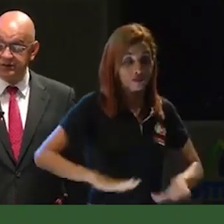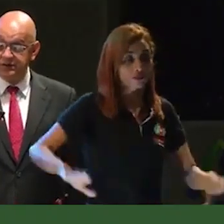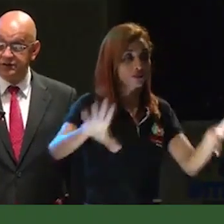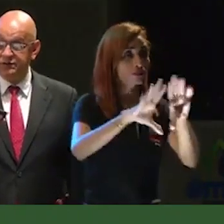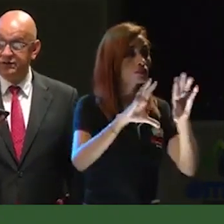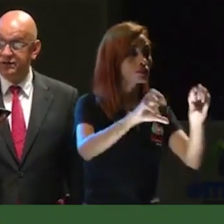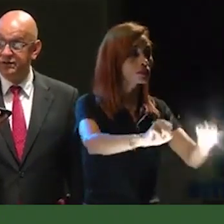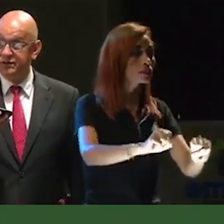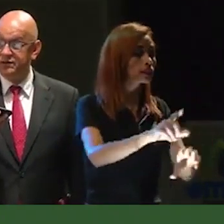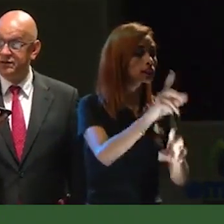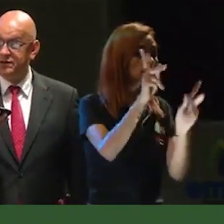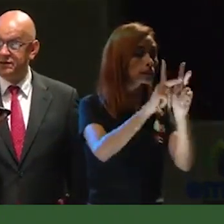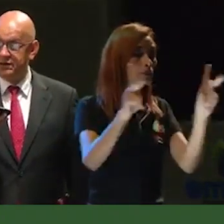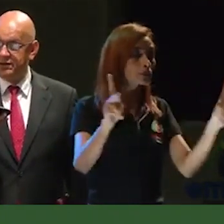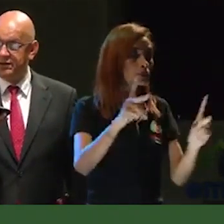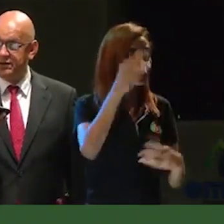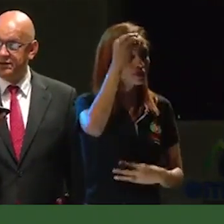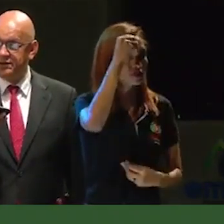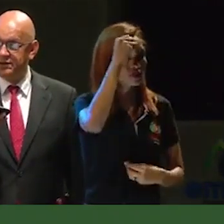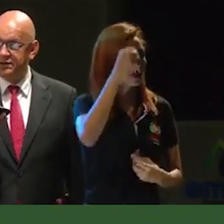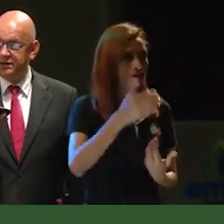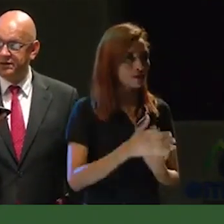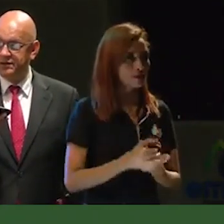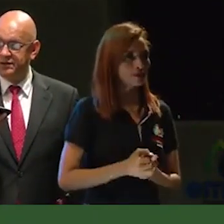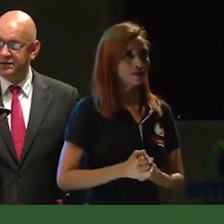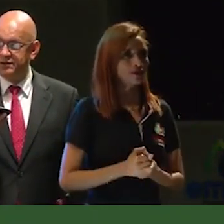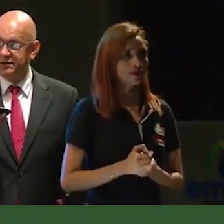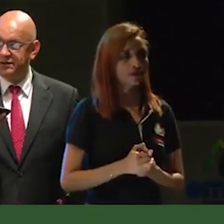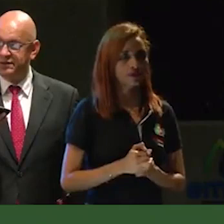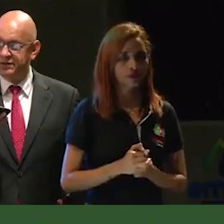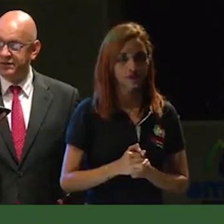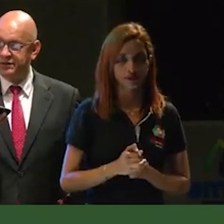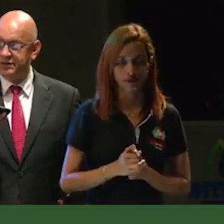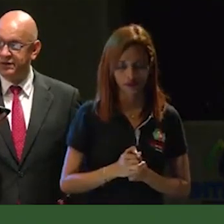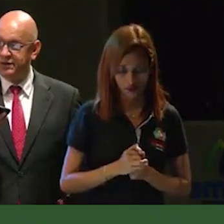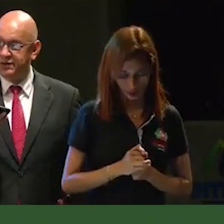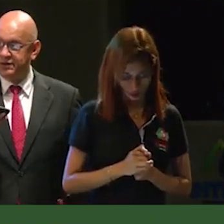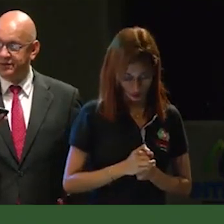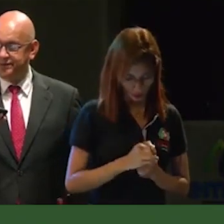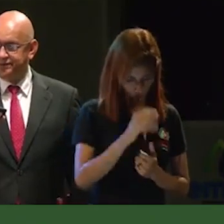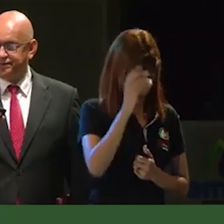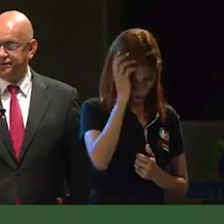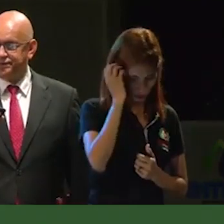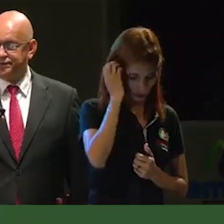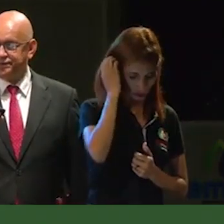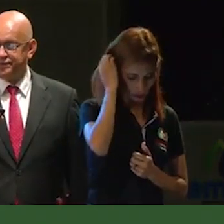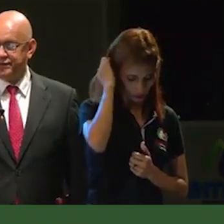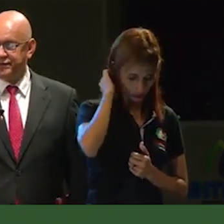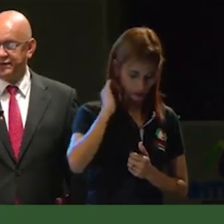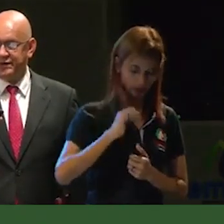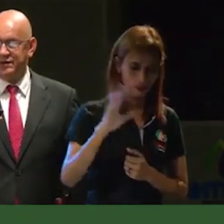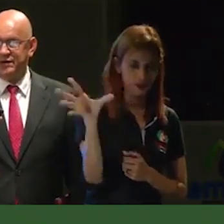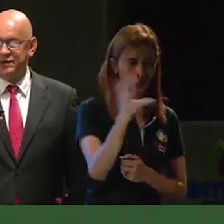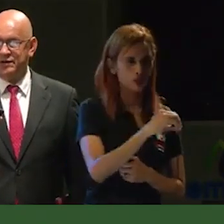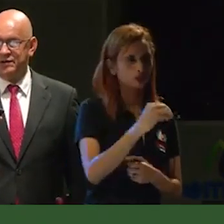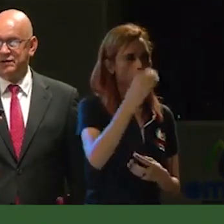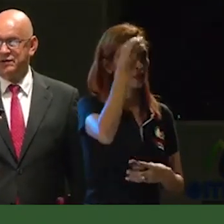los valores de su gente, por valores que nos inculcaron